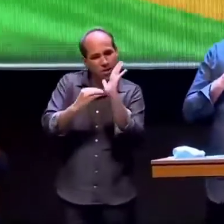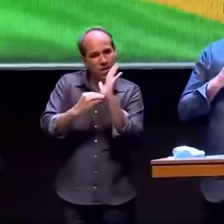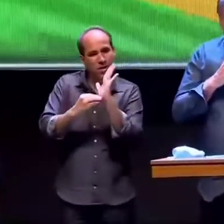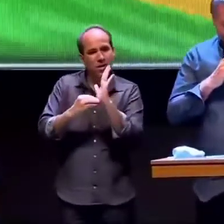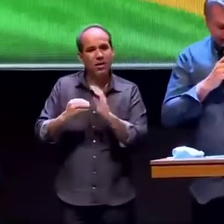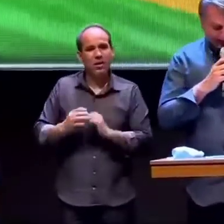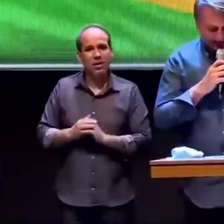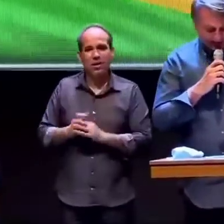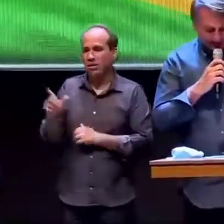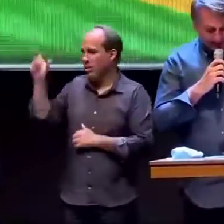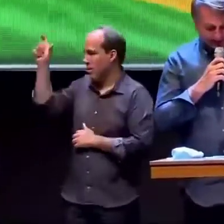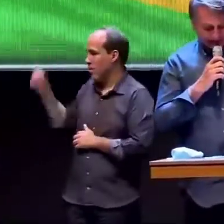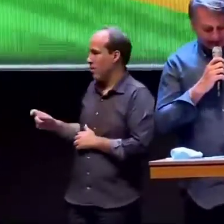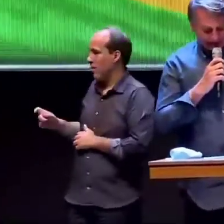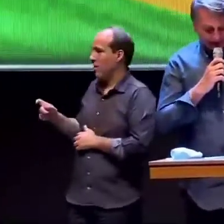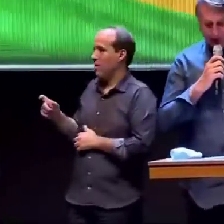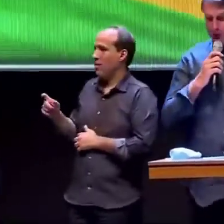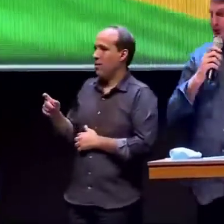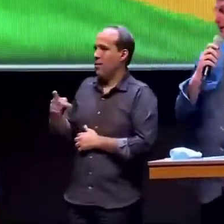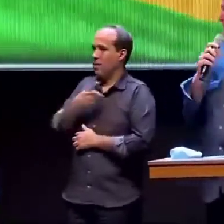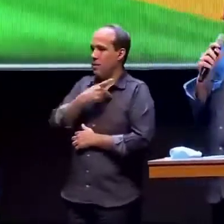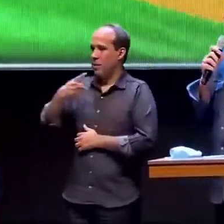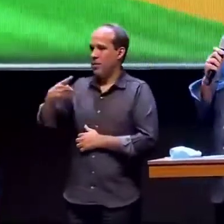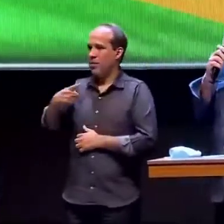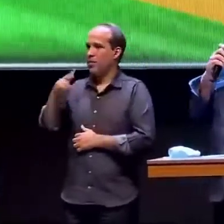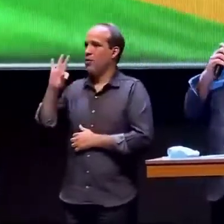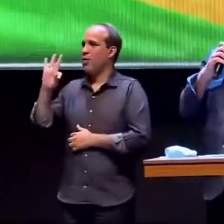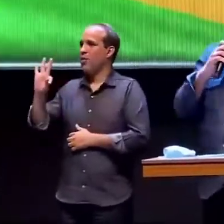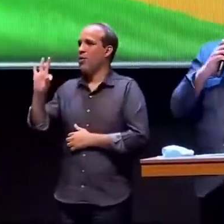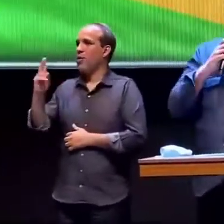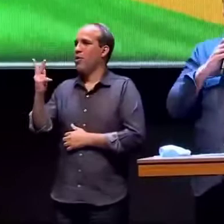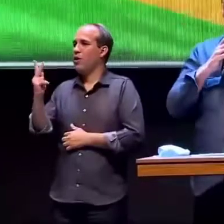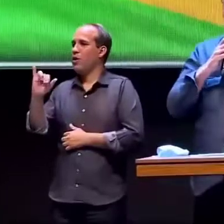prezado pastor Tiago